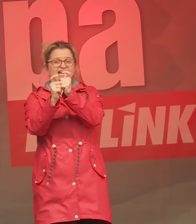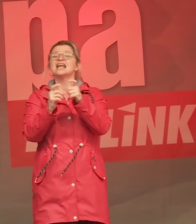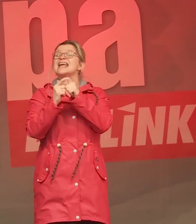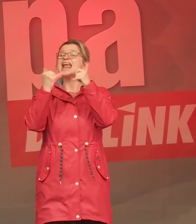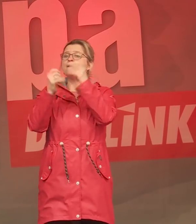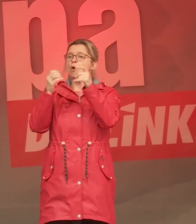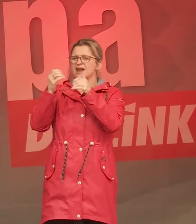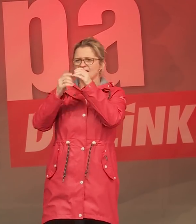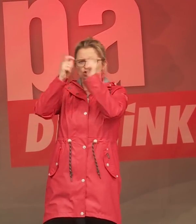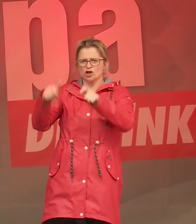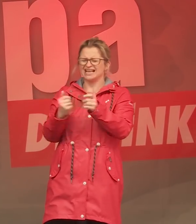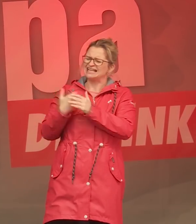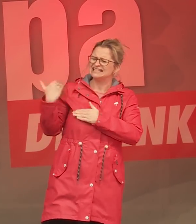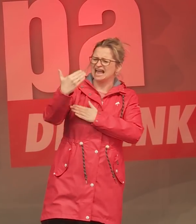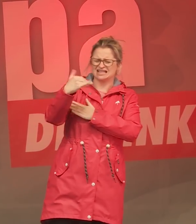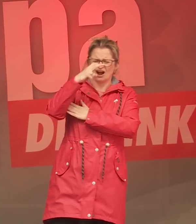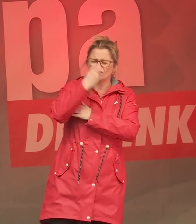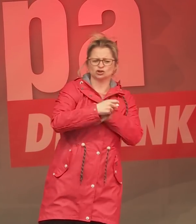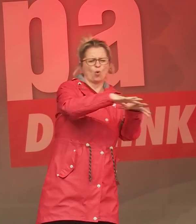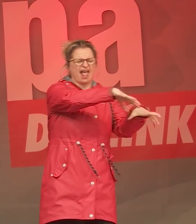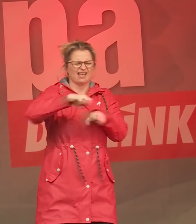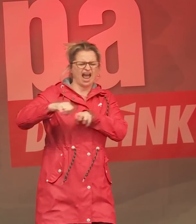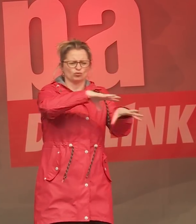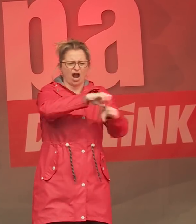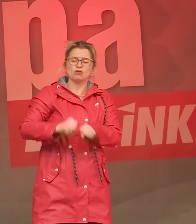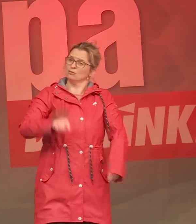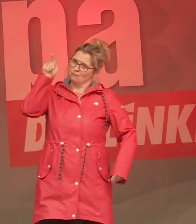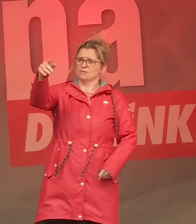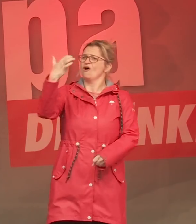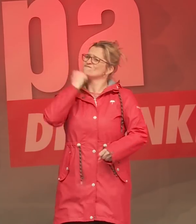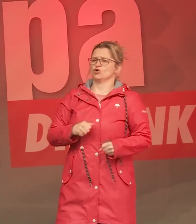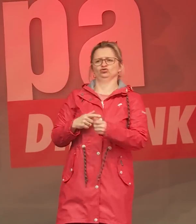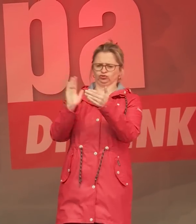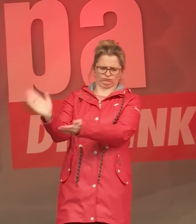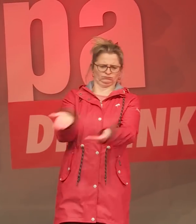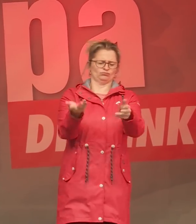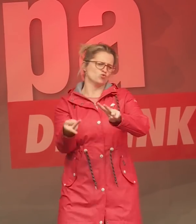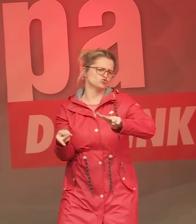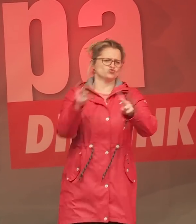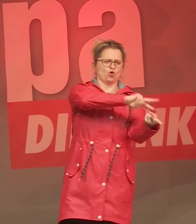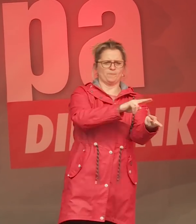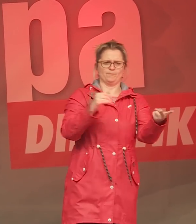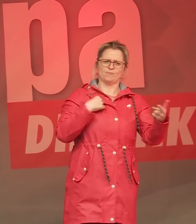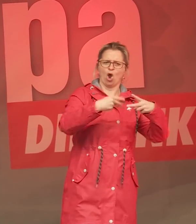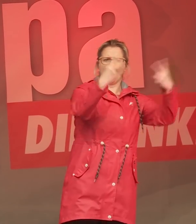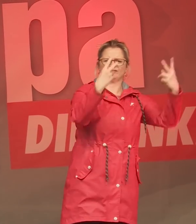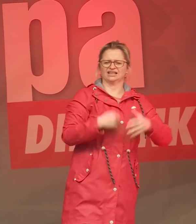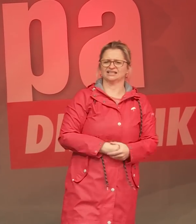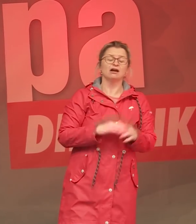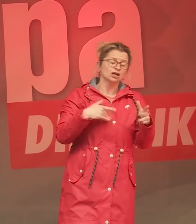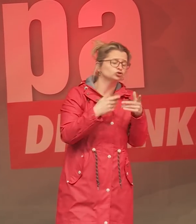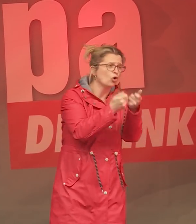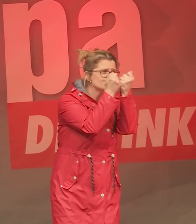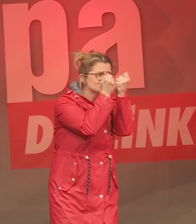Immobilienkonzerne, die uns tagtäglich prellen und enteignen, die wollen wir jetzt endlich vergesellschaften. Und ich hoffe und drücke die Daumen